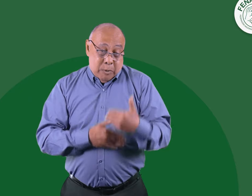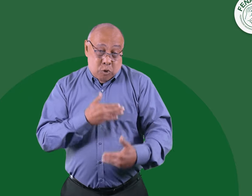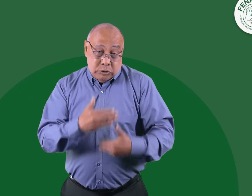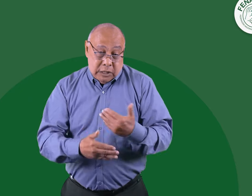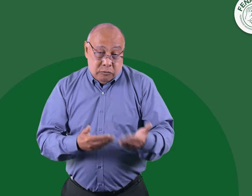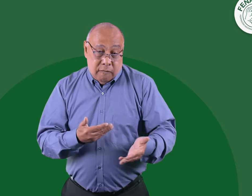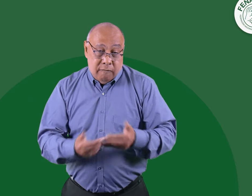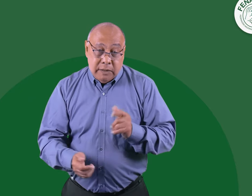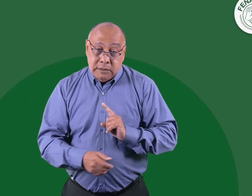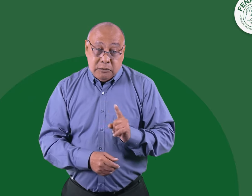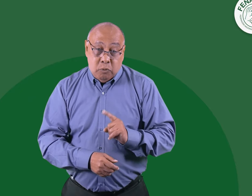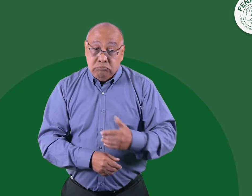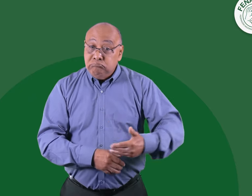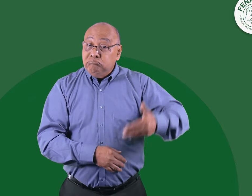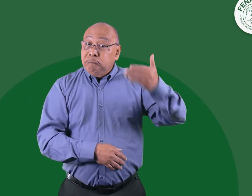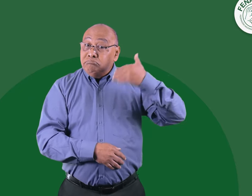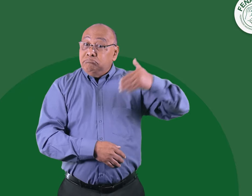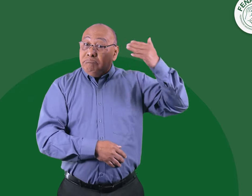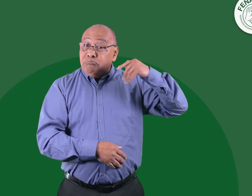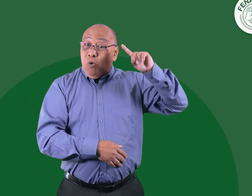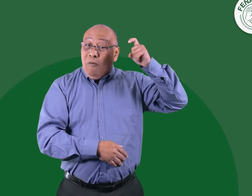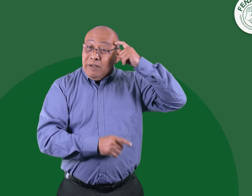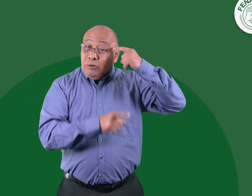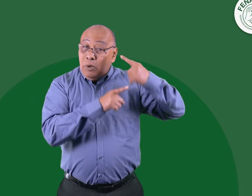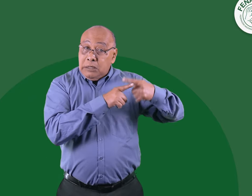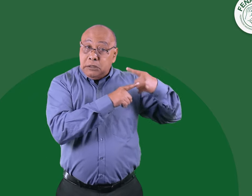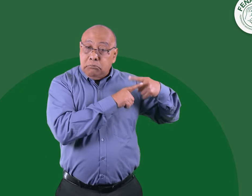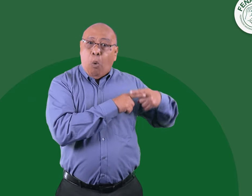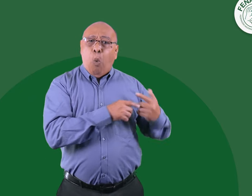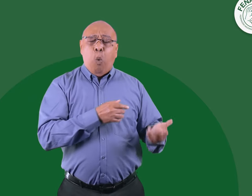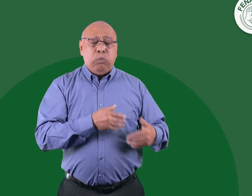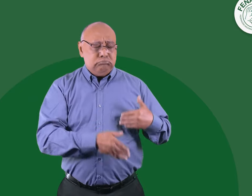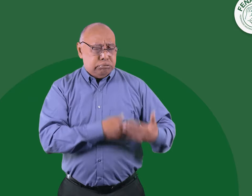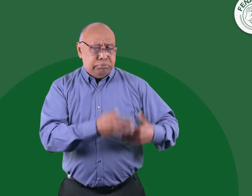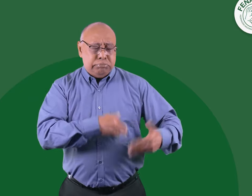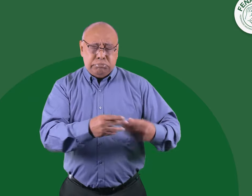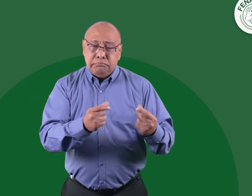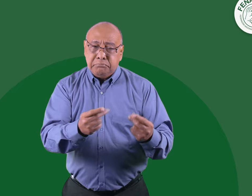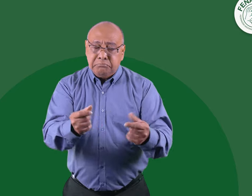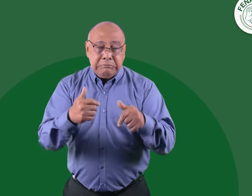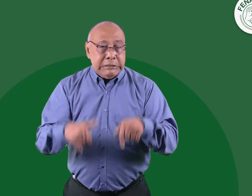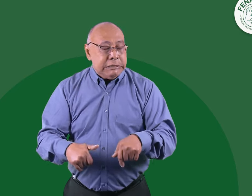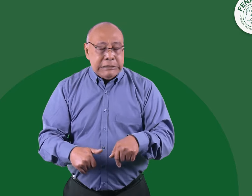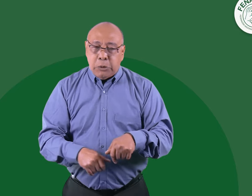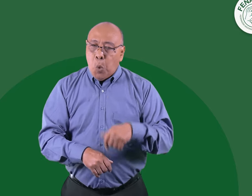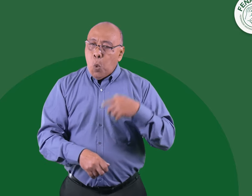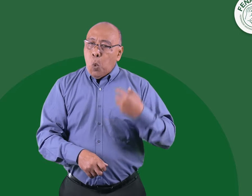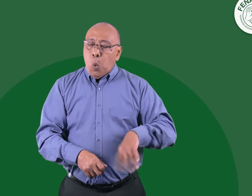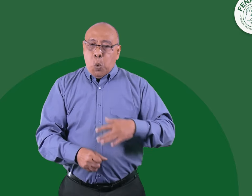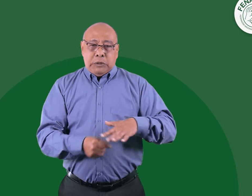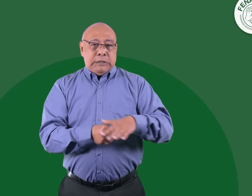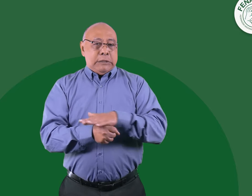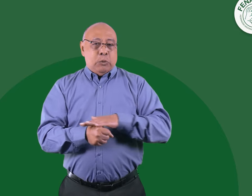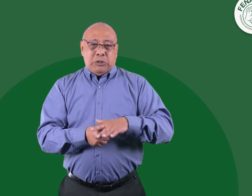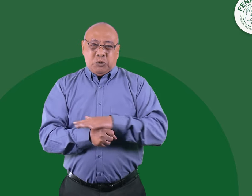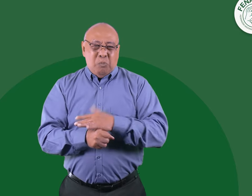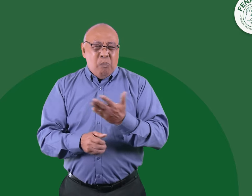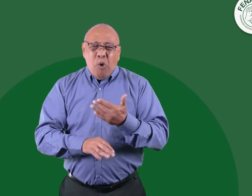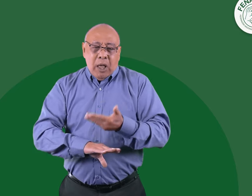A decir verdad, el proceso no ha sido sencillo. En los anteriores gobiernos se dio celeridad a los trámites del proyecto, pero